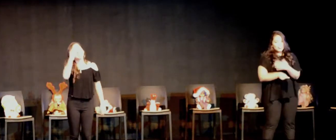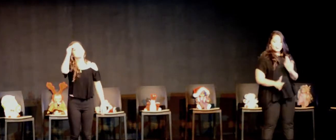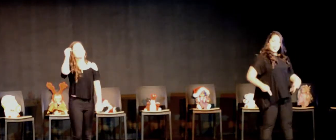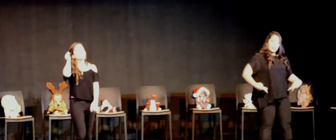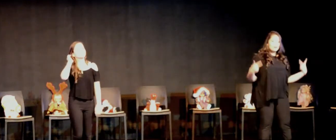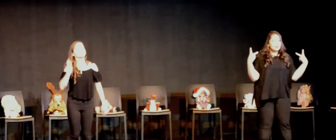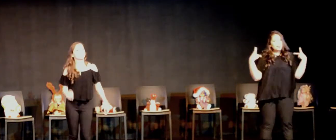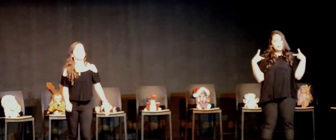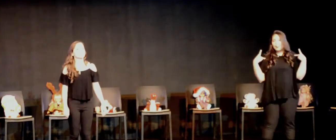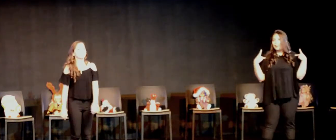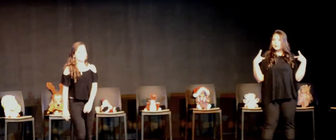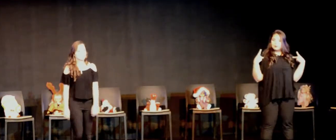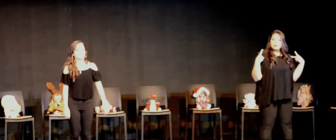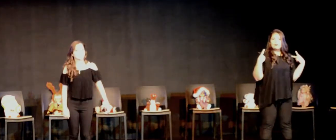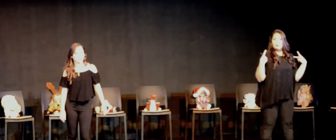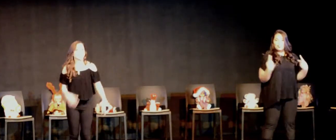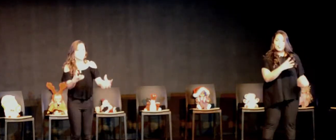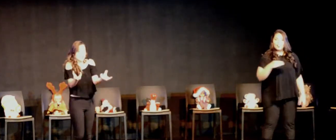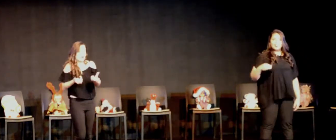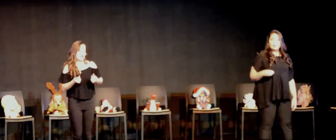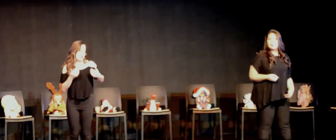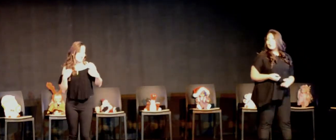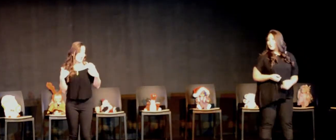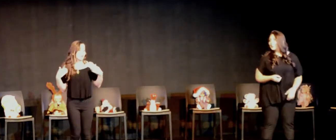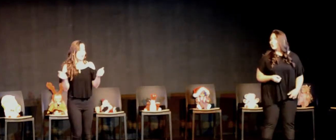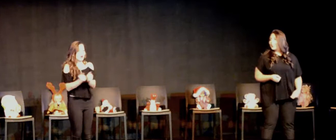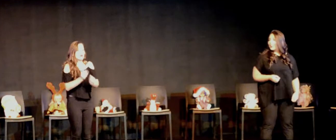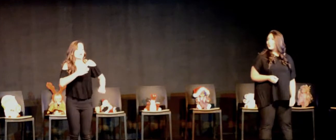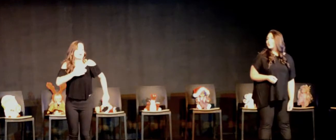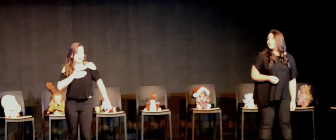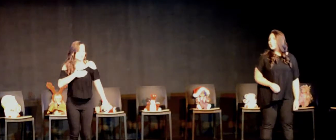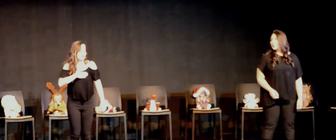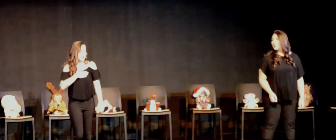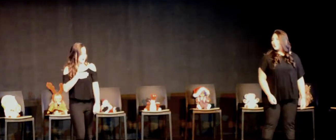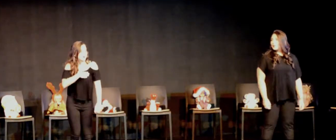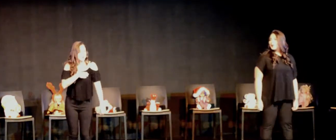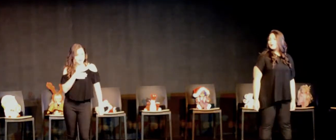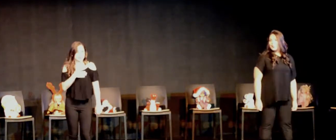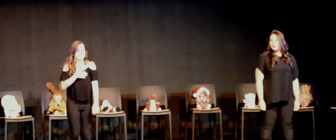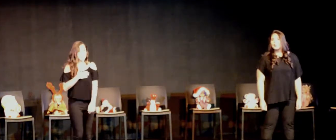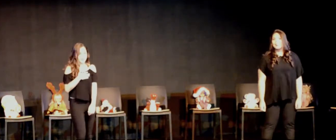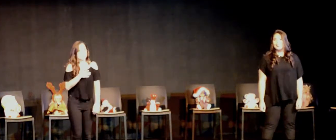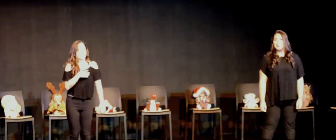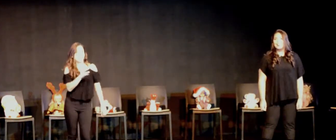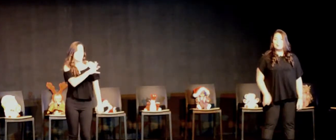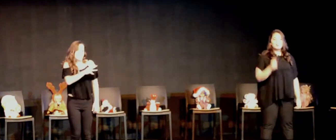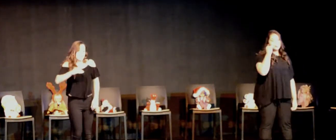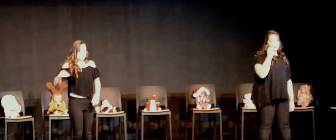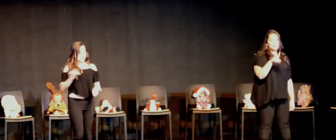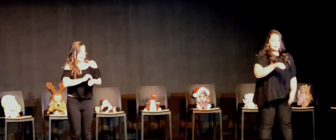en la vida Quiero tenerte aunque sea solo un momento Y si me